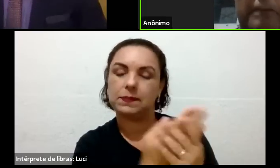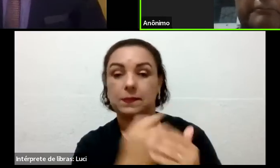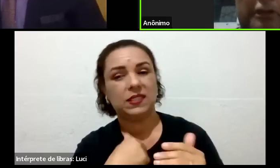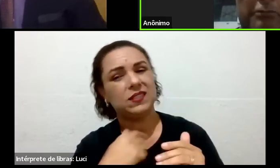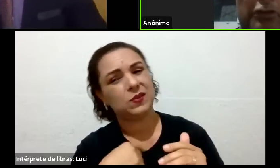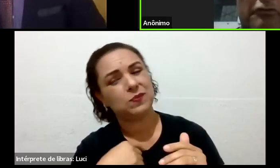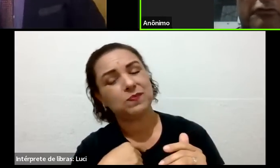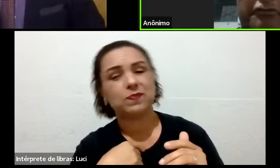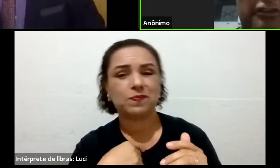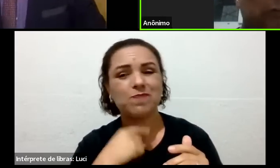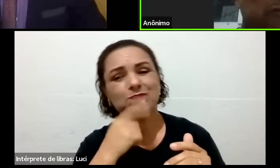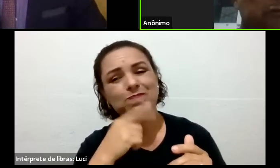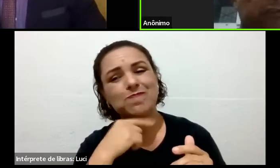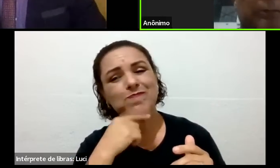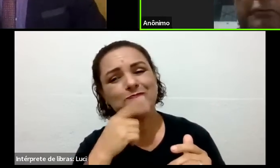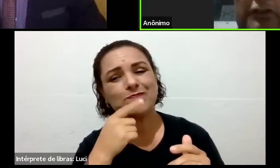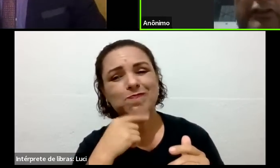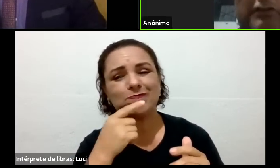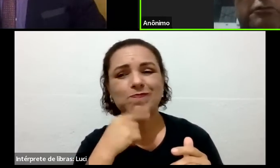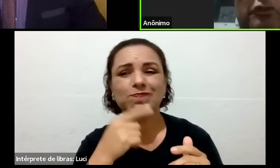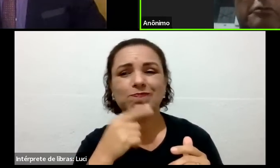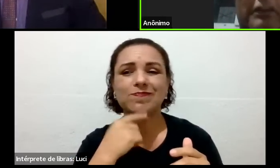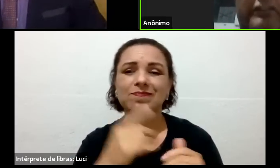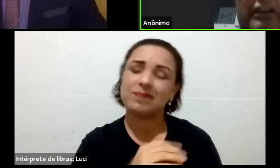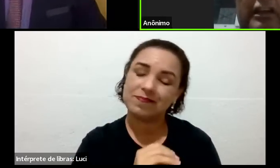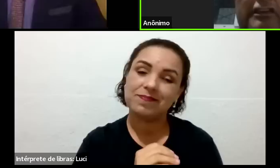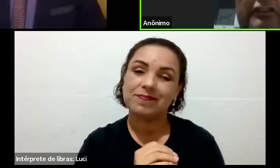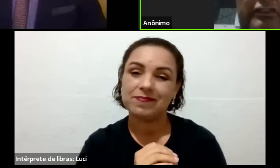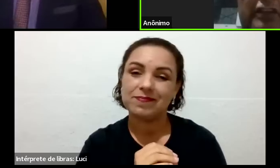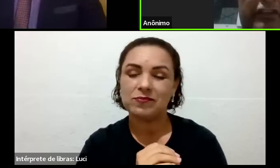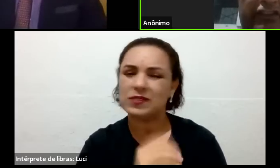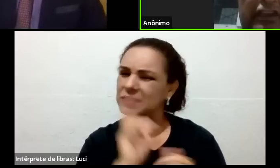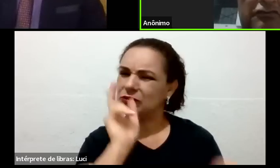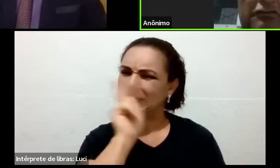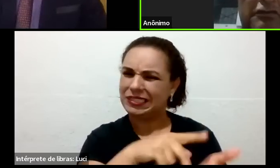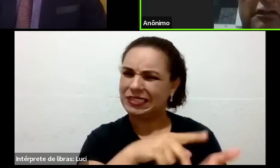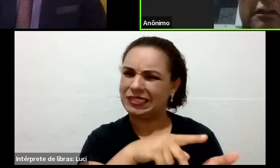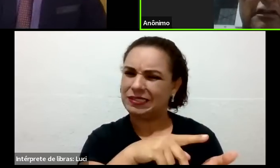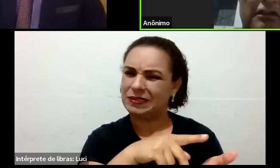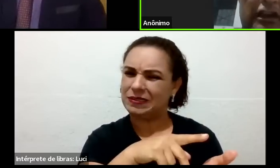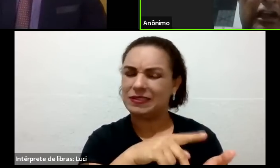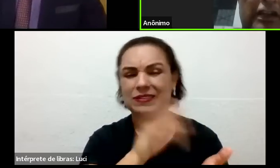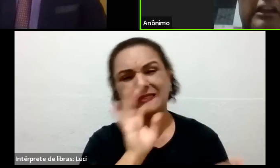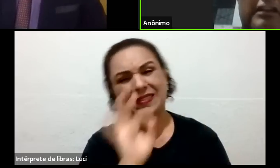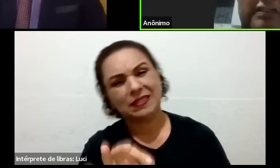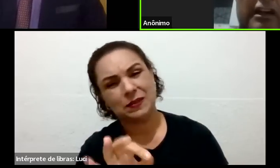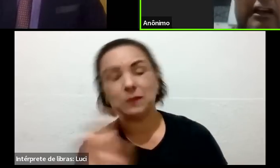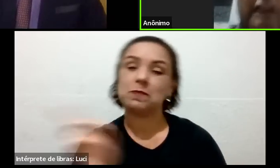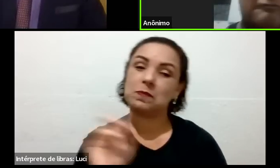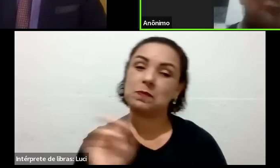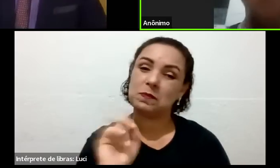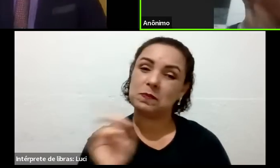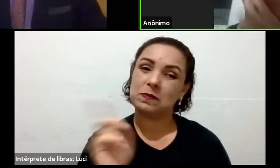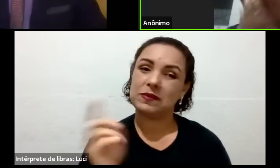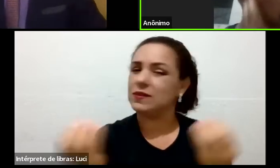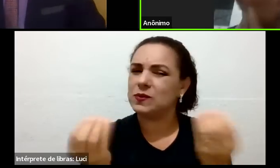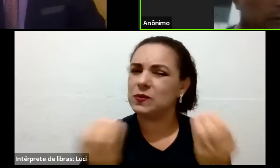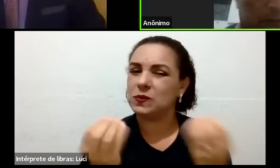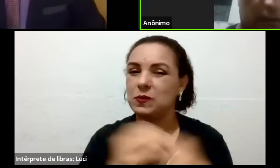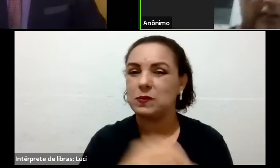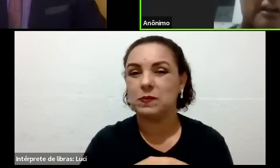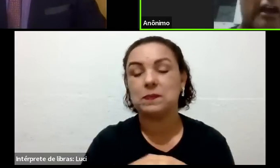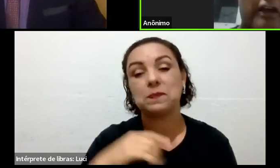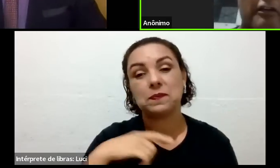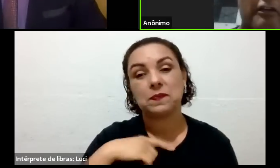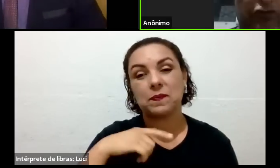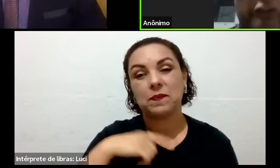Já faz tempo que ele me convida, mas eu sempre dizia, meu Deus, mas será que isso dá certo? Ele é até casado com uma sobrinha minha.